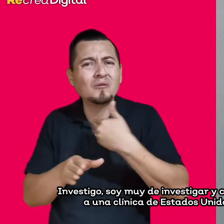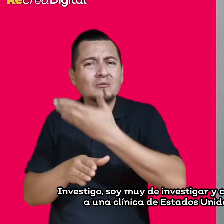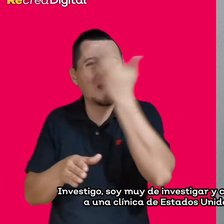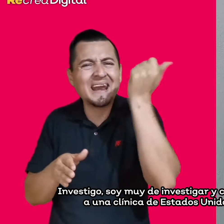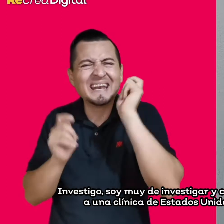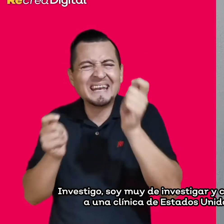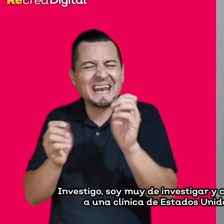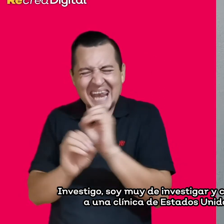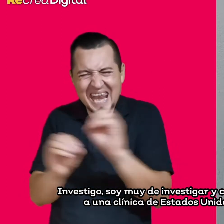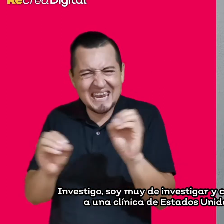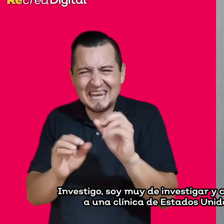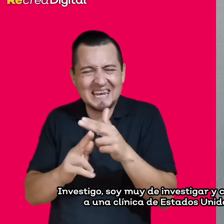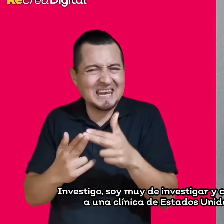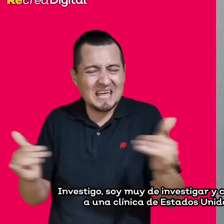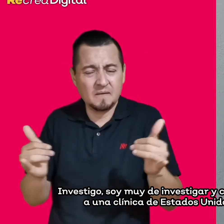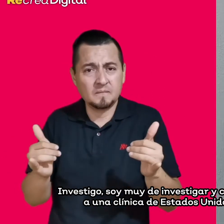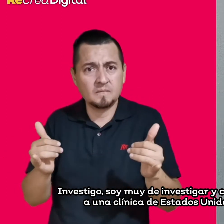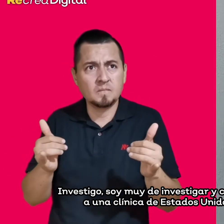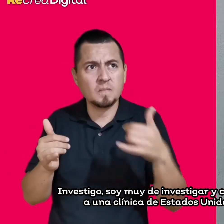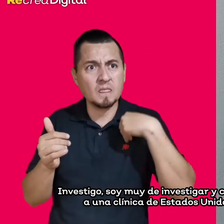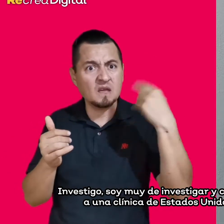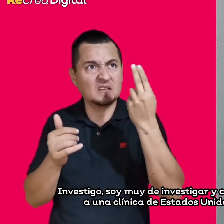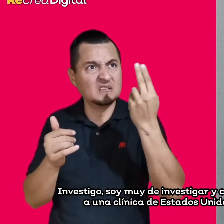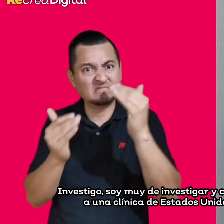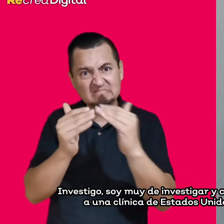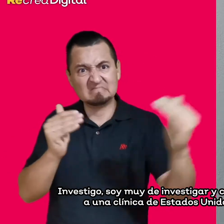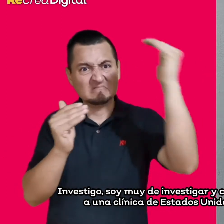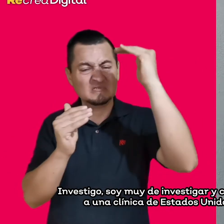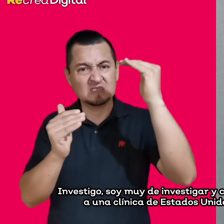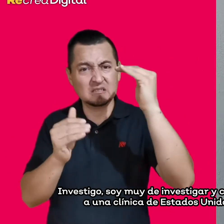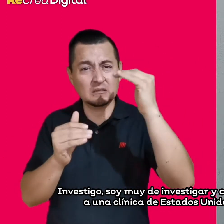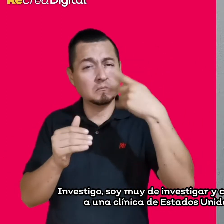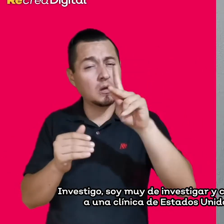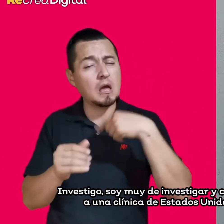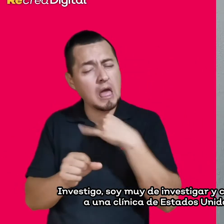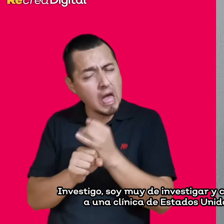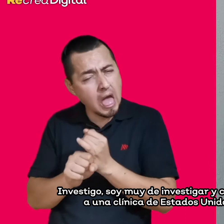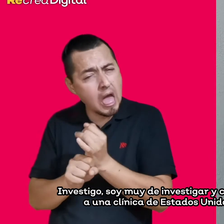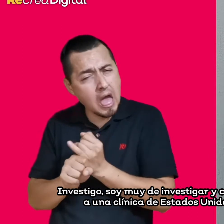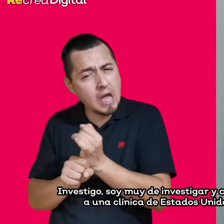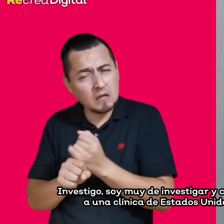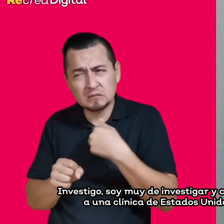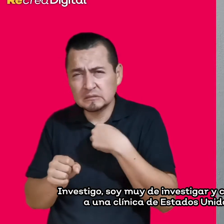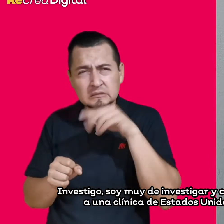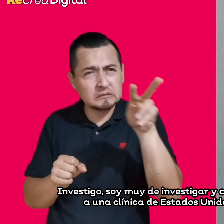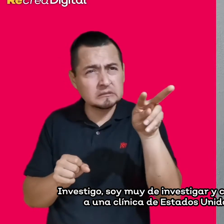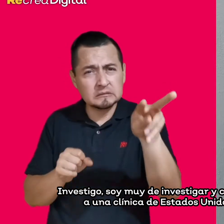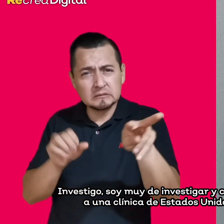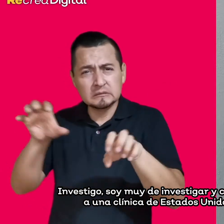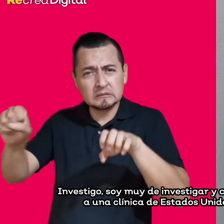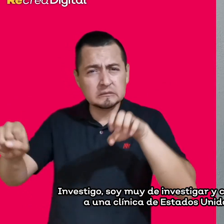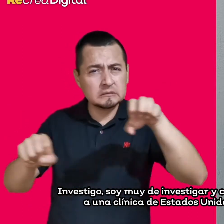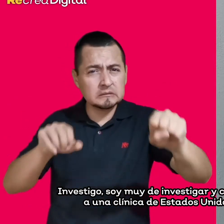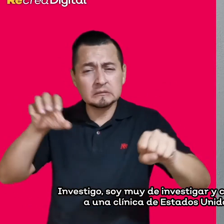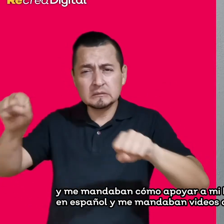soy muy de investigar, yo cuando supe de todo eso, yo escribí a una clínica de Estados Unidos que se llama John